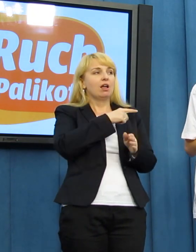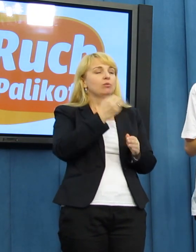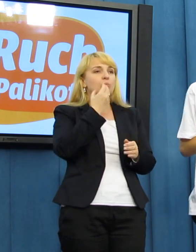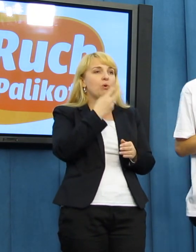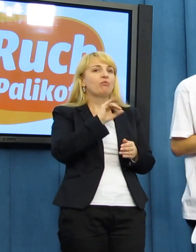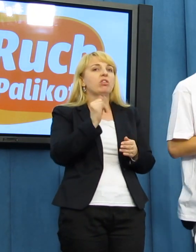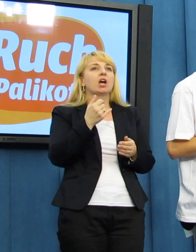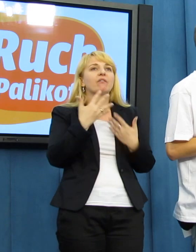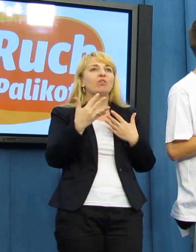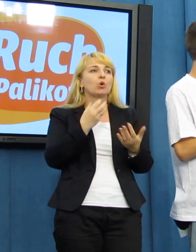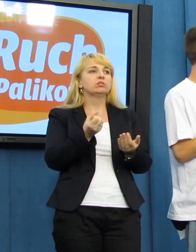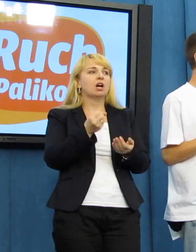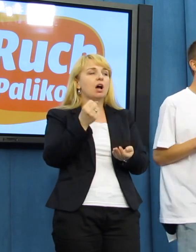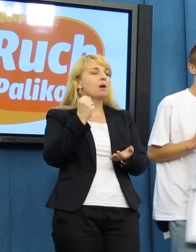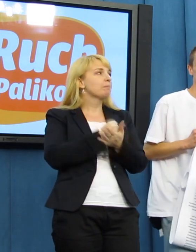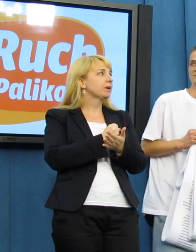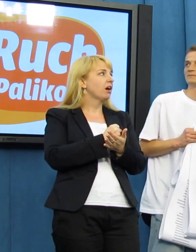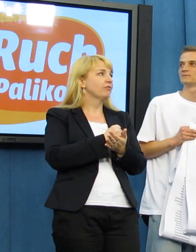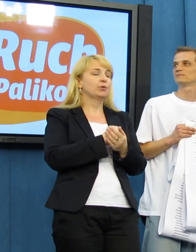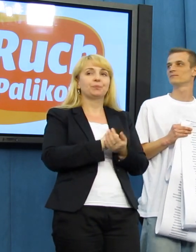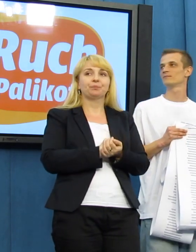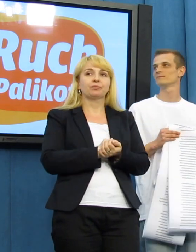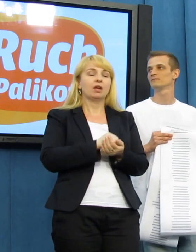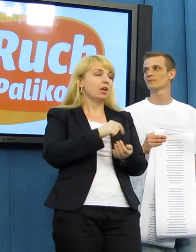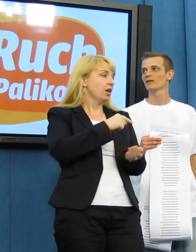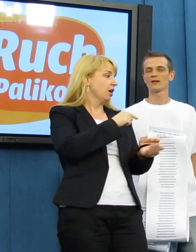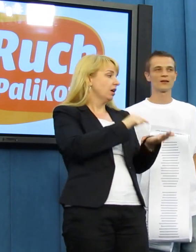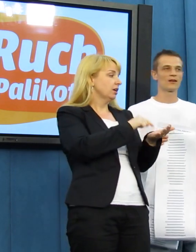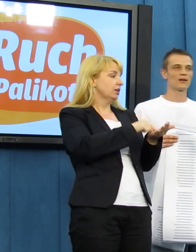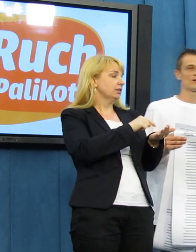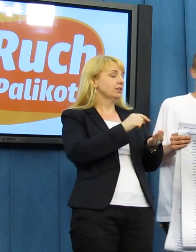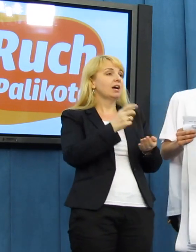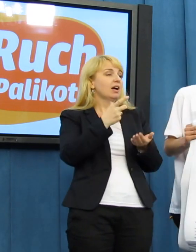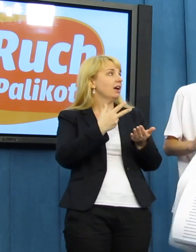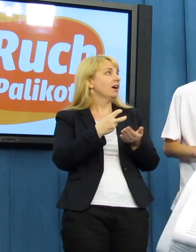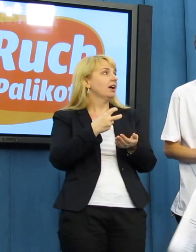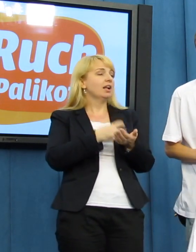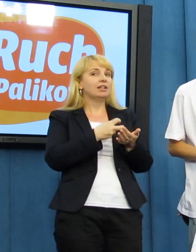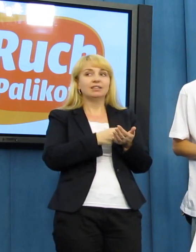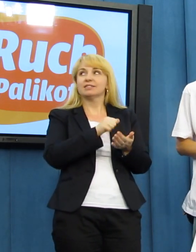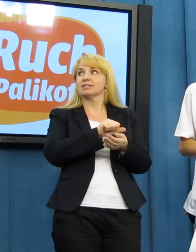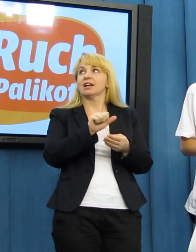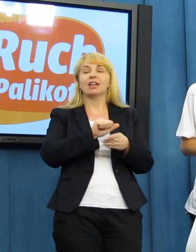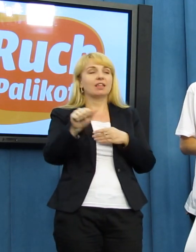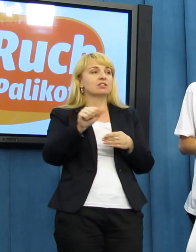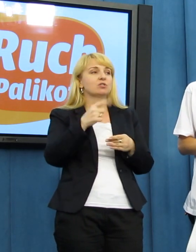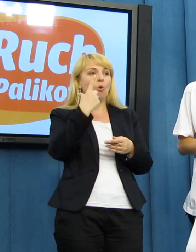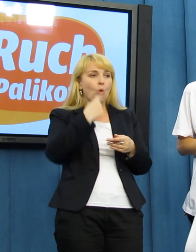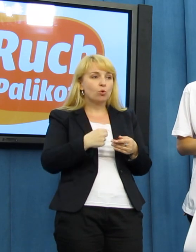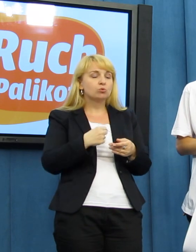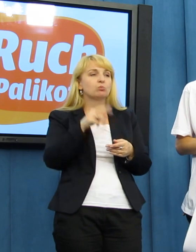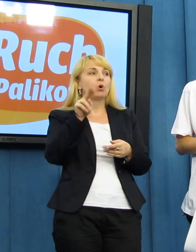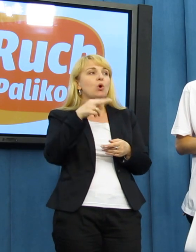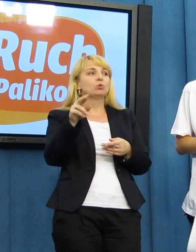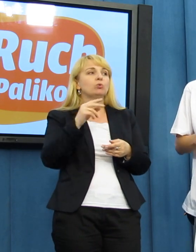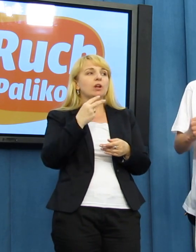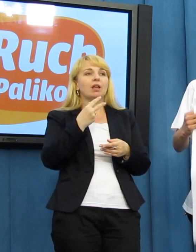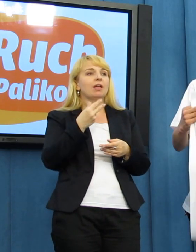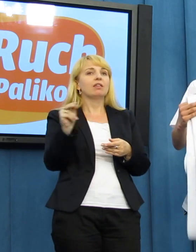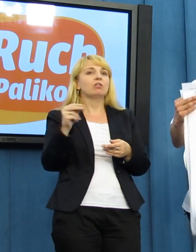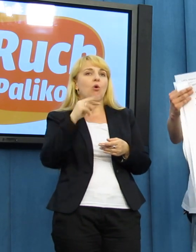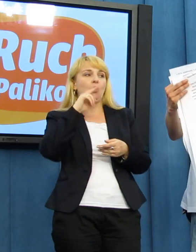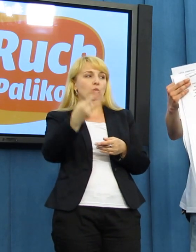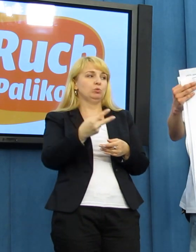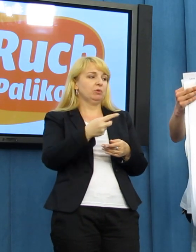prawnych. Ja tylko powiem, że ta lista, którą Jakub tutaj trzyma, to jest właśnie lista osób, które nie odpowiedziały.